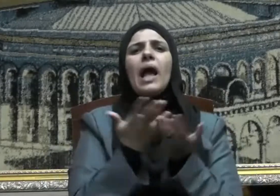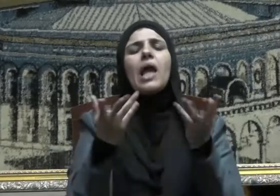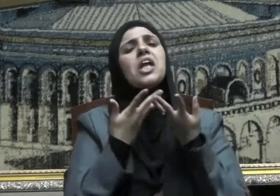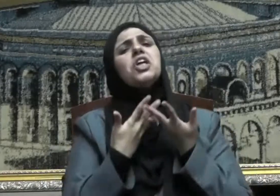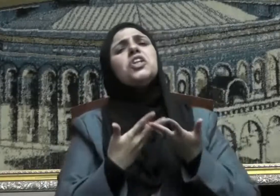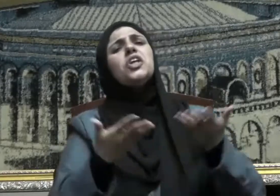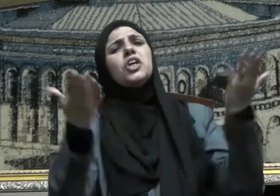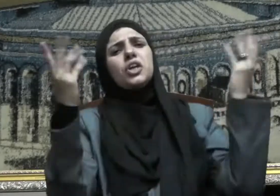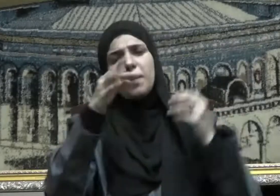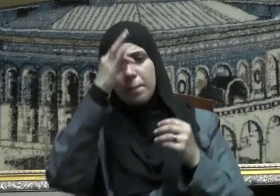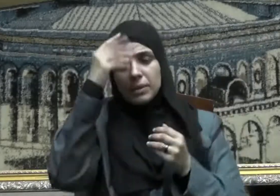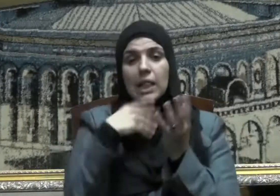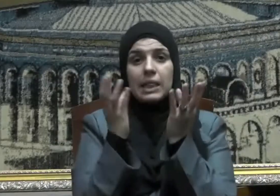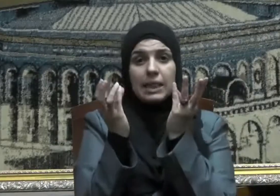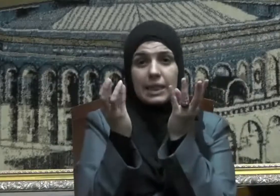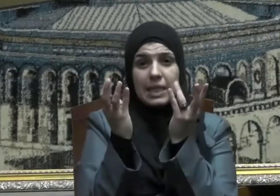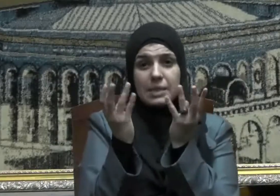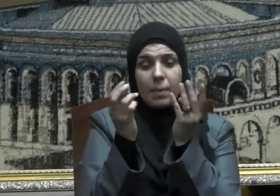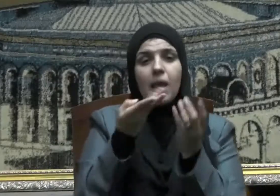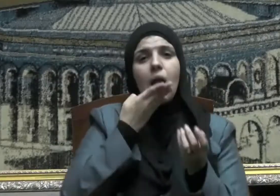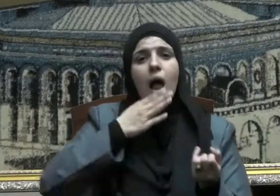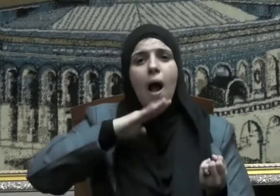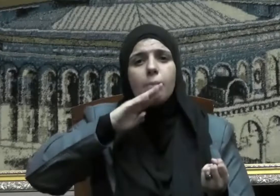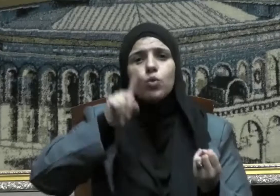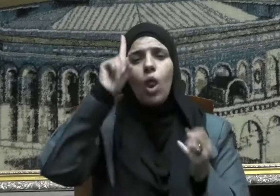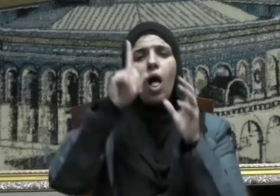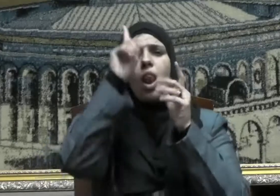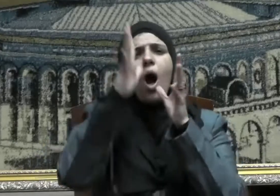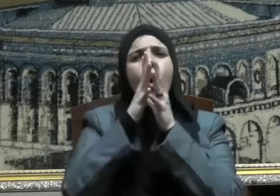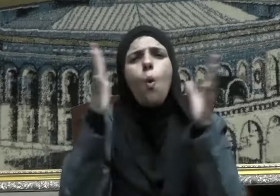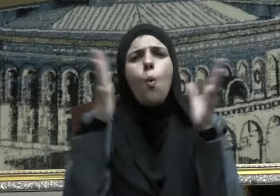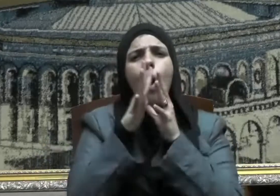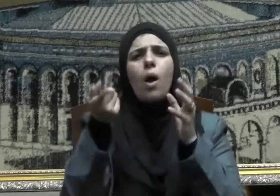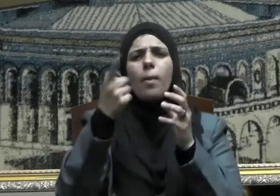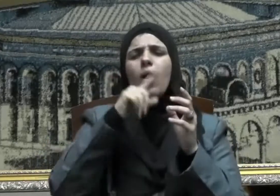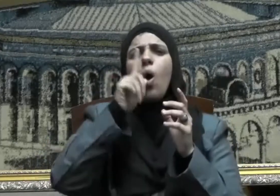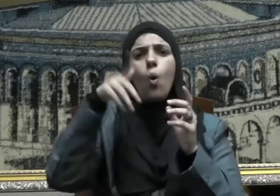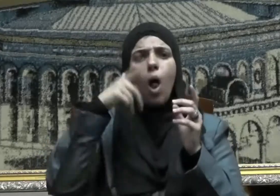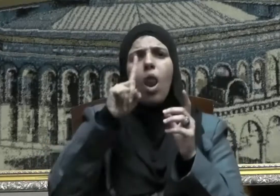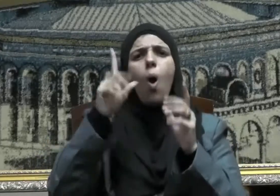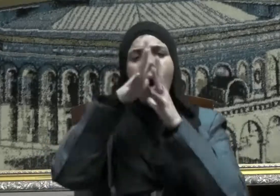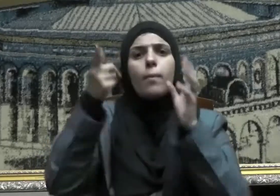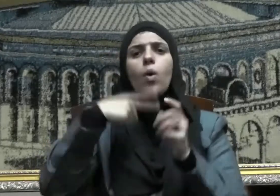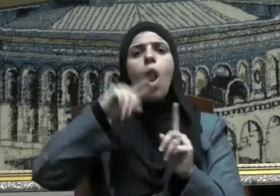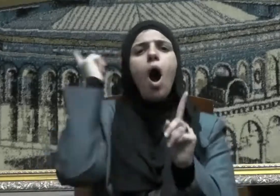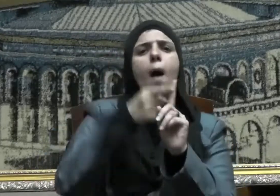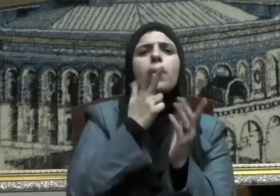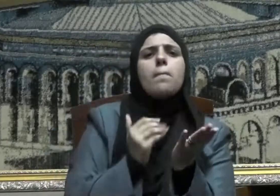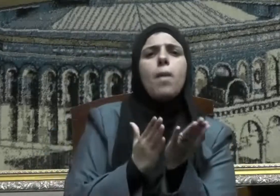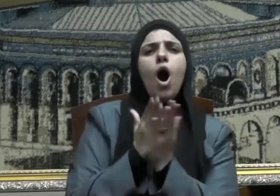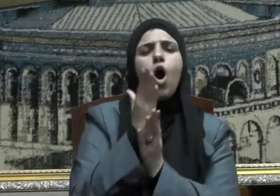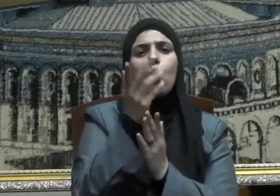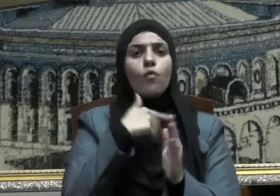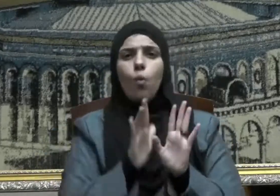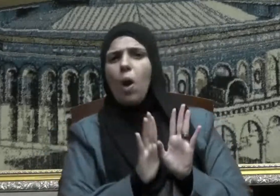الخير لكثيرة التسبيح والتحميد والتكبير والتهليل والأمر بالمعروف